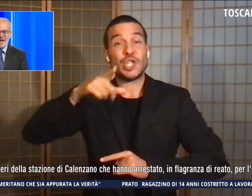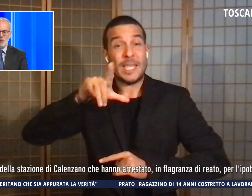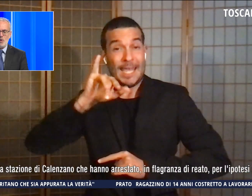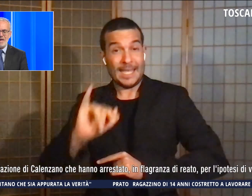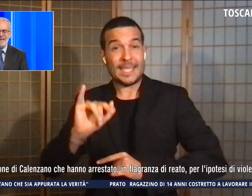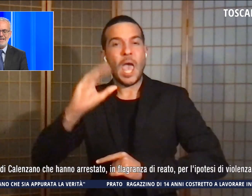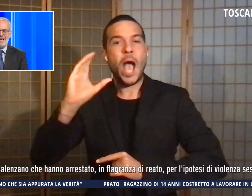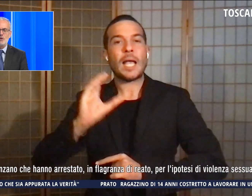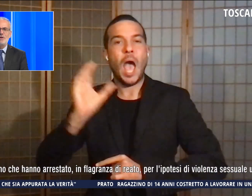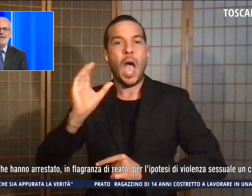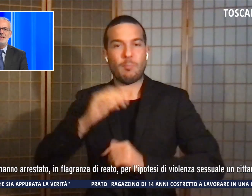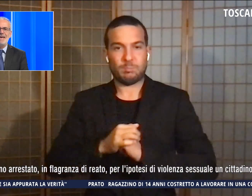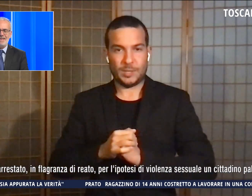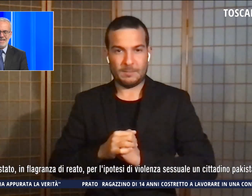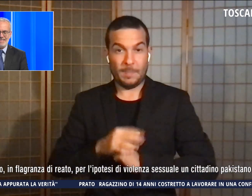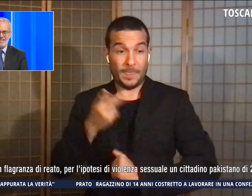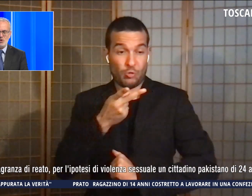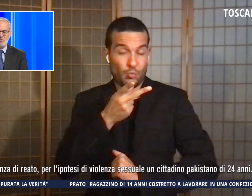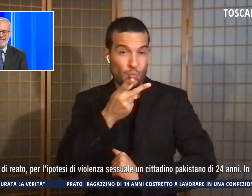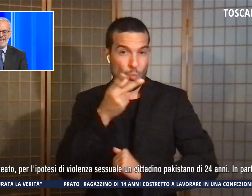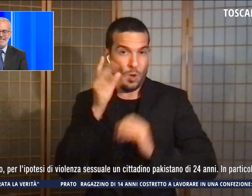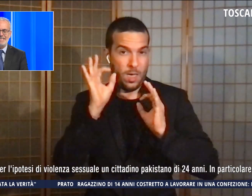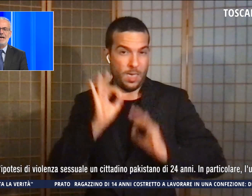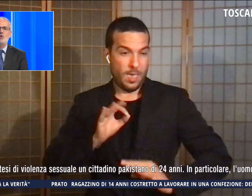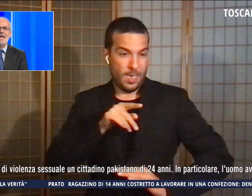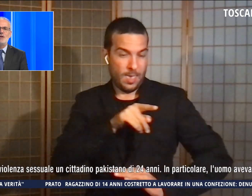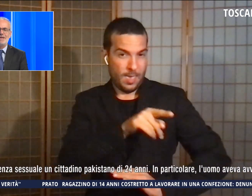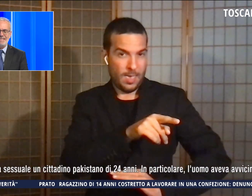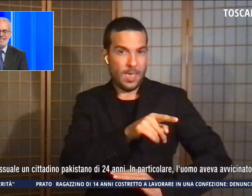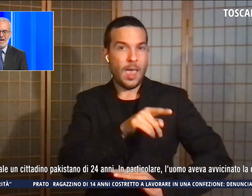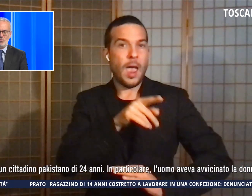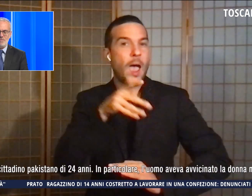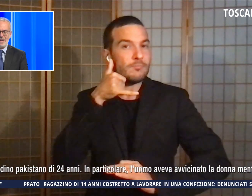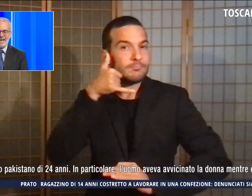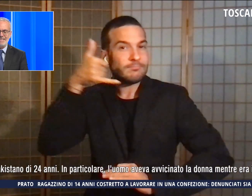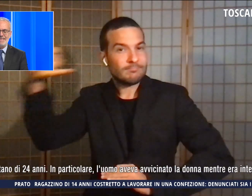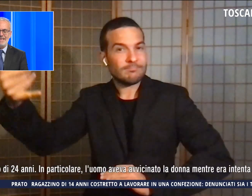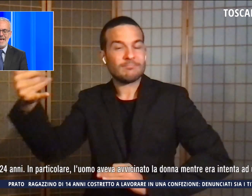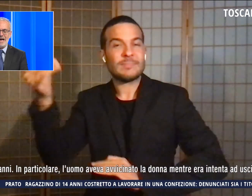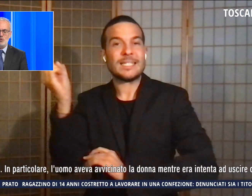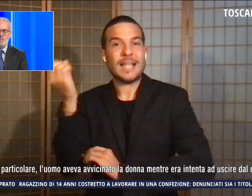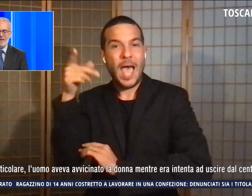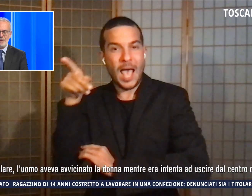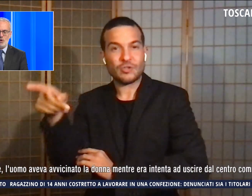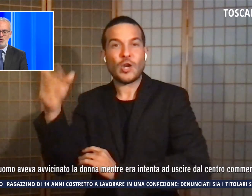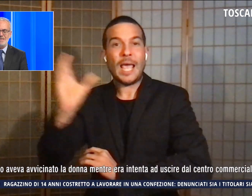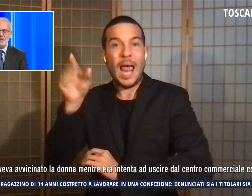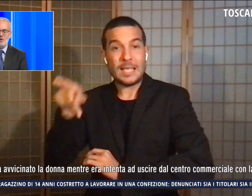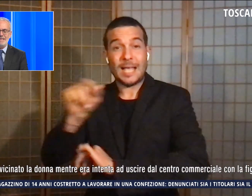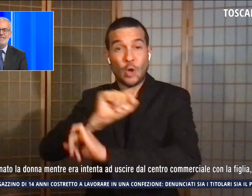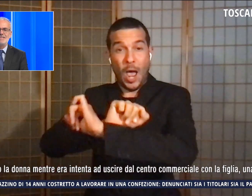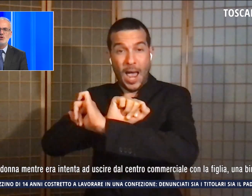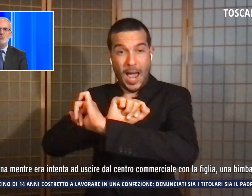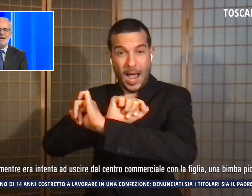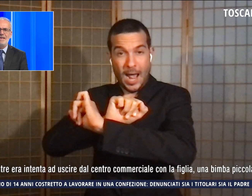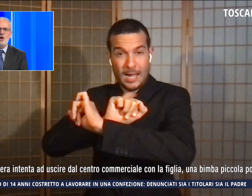allievi hanno poi allertato i carabinieri della stazione di Calenzano, che hanno arrestato in flagranza di reato, per l'ipotesi